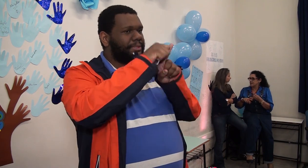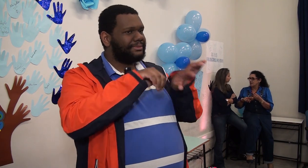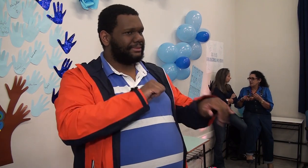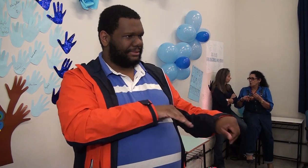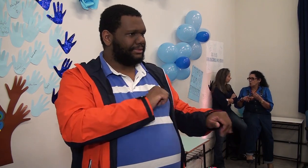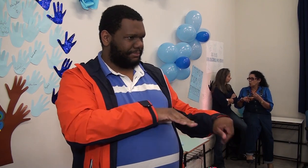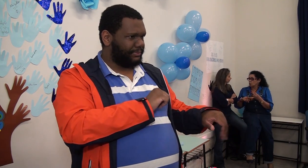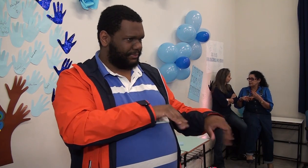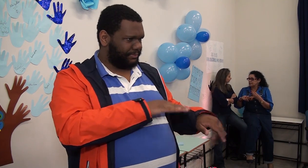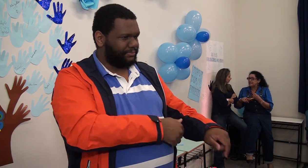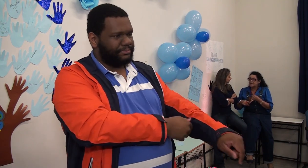setembro, certo?